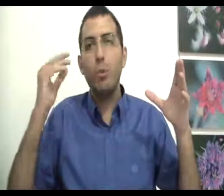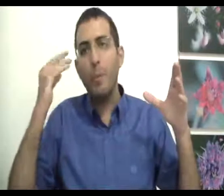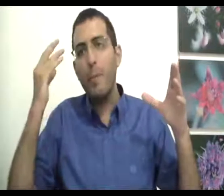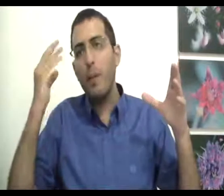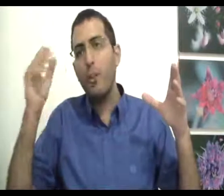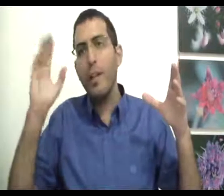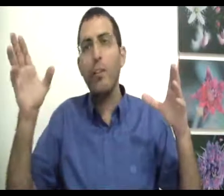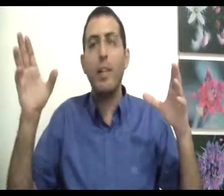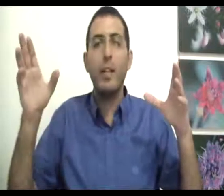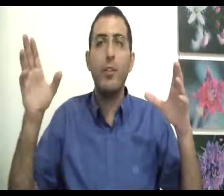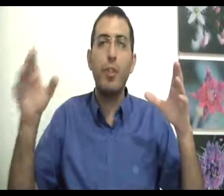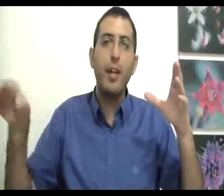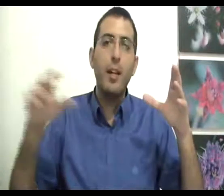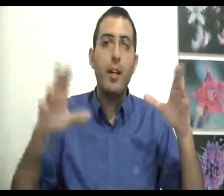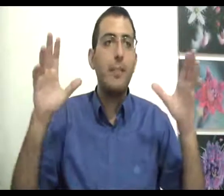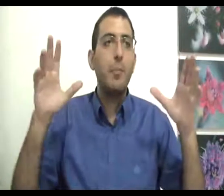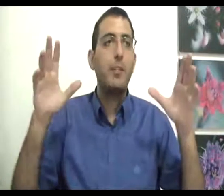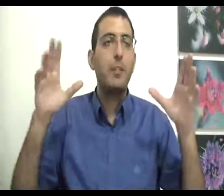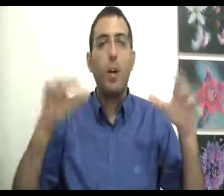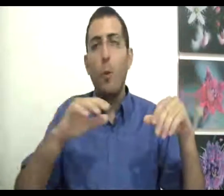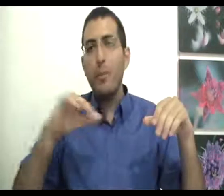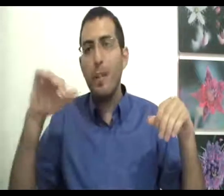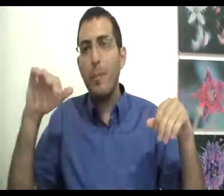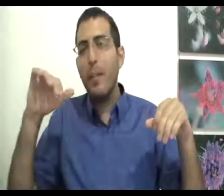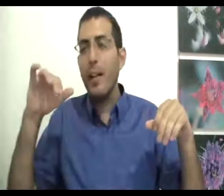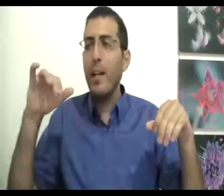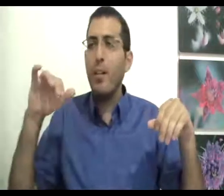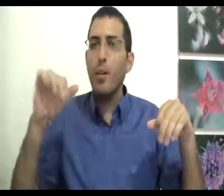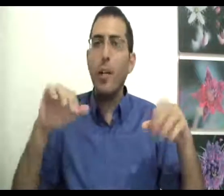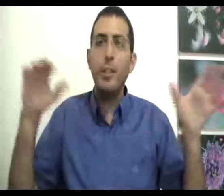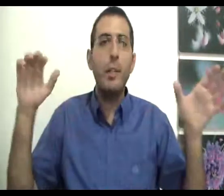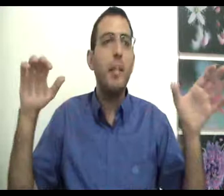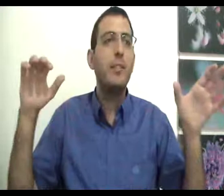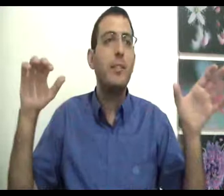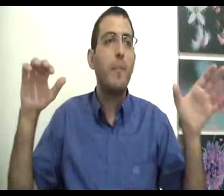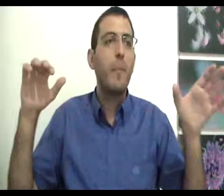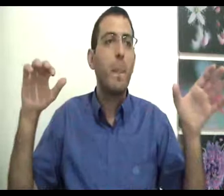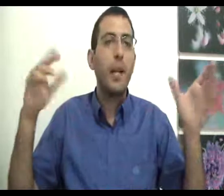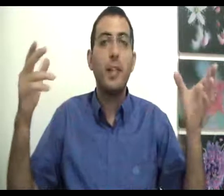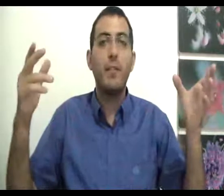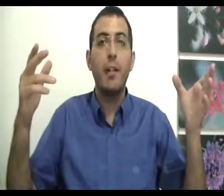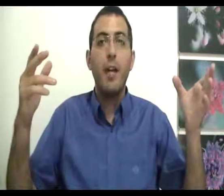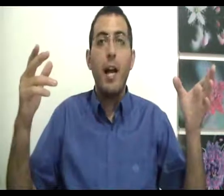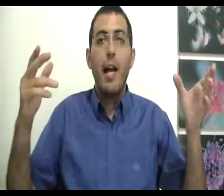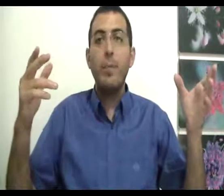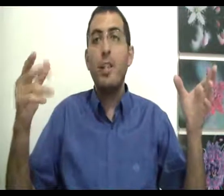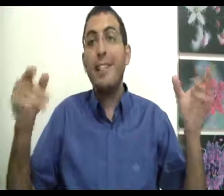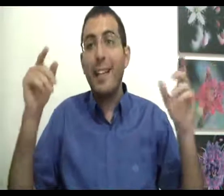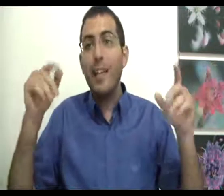אומר בראש שלו אני אפשר ללכן לשתה איזה מיץ? הוא פותח את המקרר, רואה שאין מיץ עכשיו, האם הוא צריך להתעקש